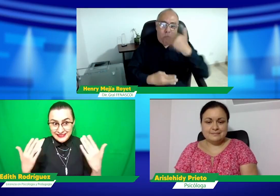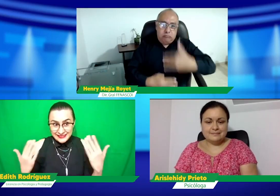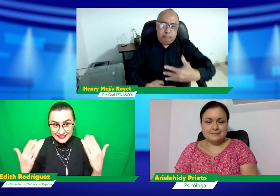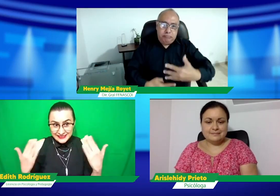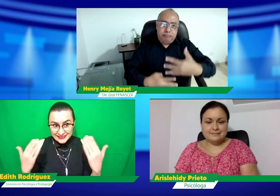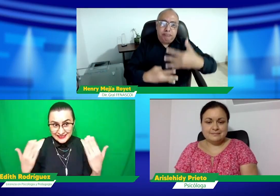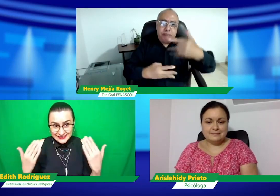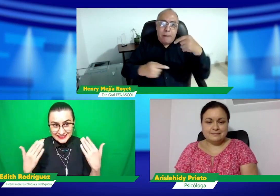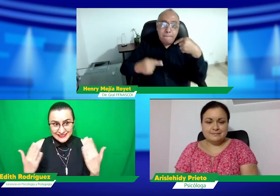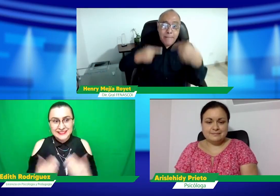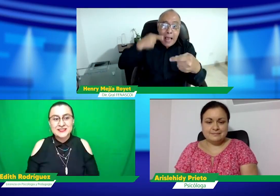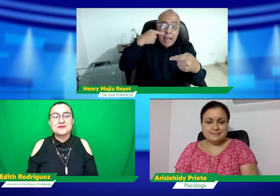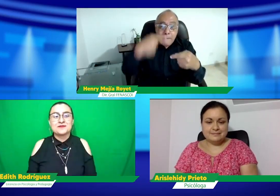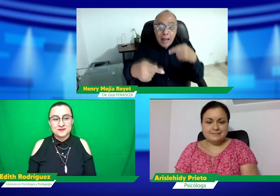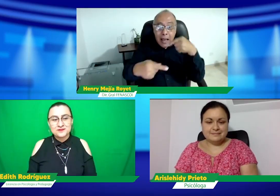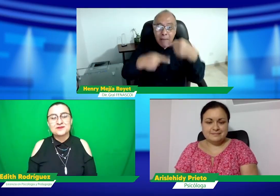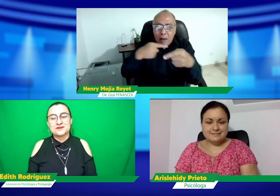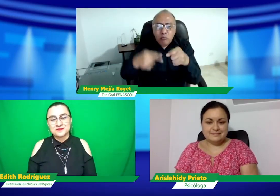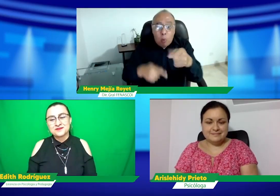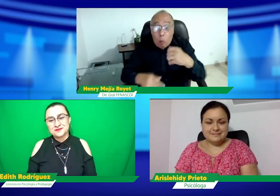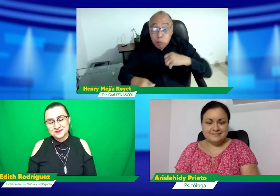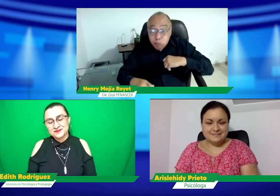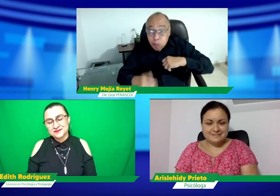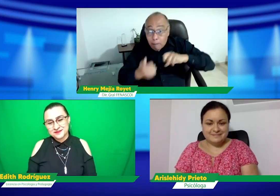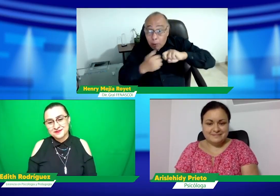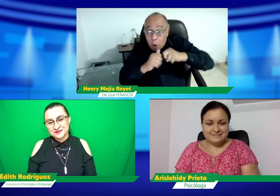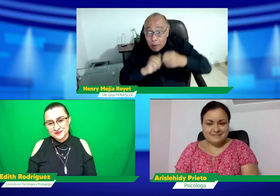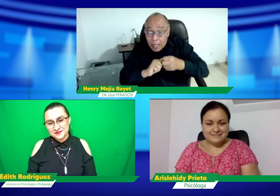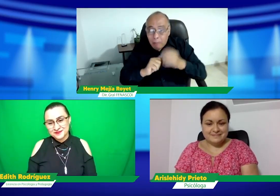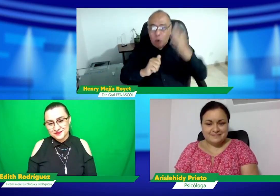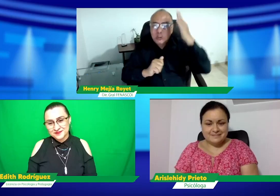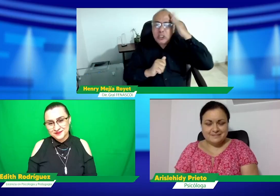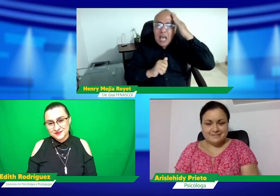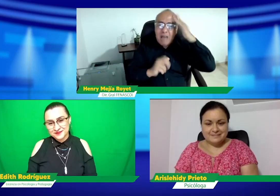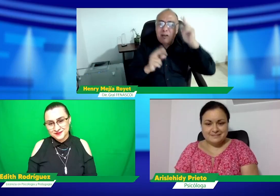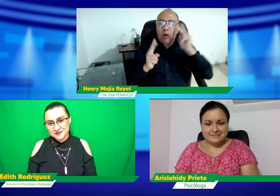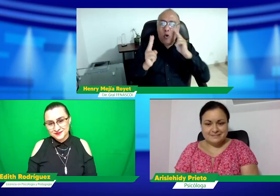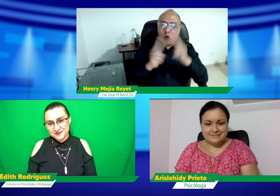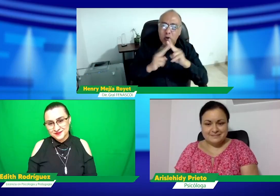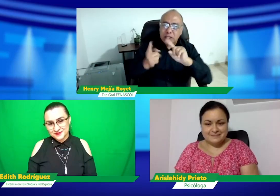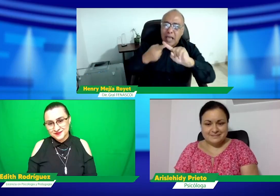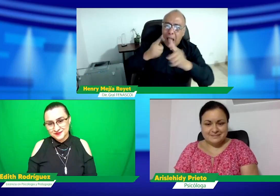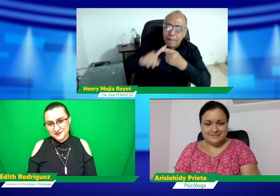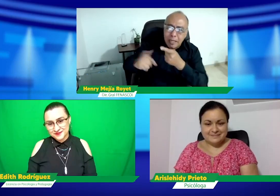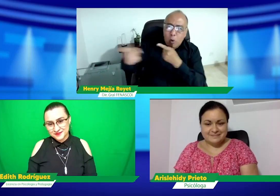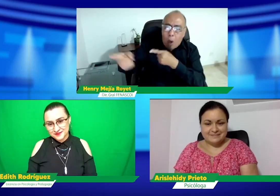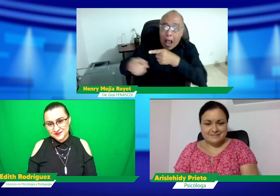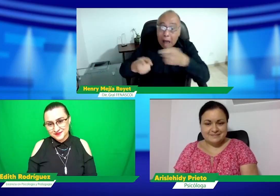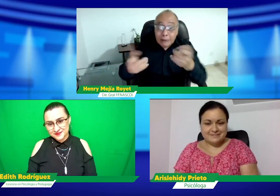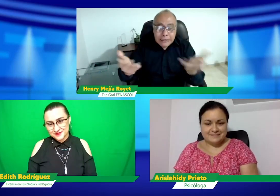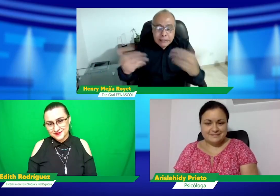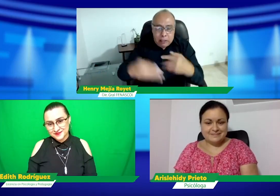requiere tratarse mucho más ampliamente. Sí, claro que sí. Por eso que los invitamos a que ahora nos dejen en los comentarios